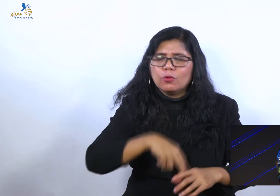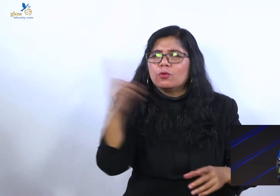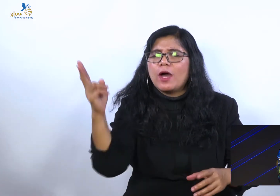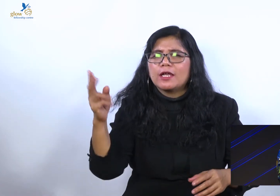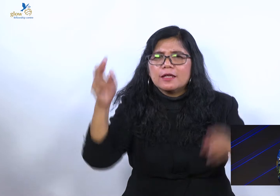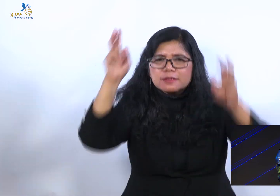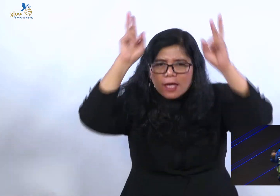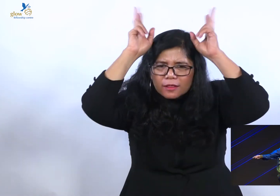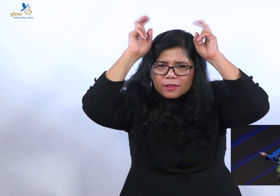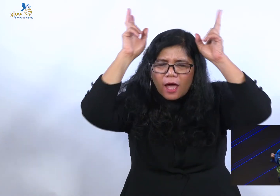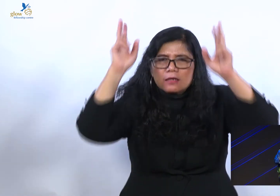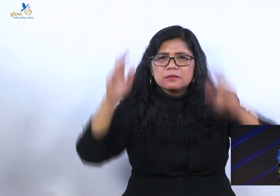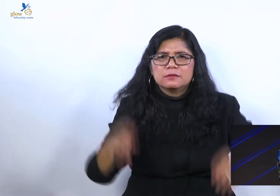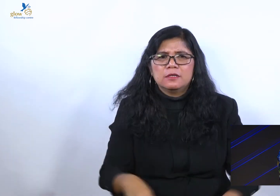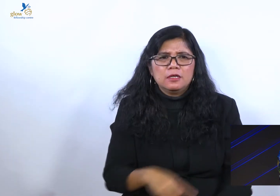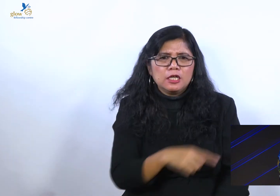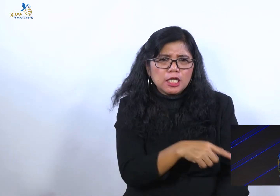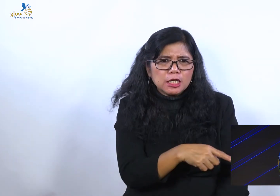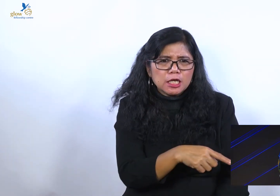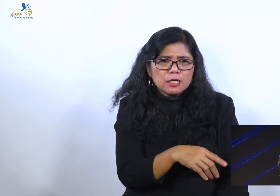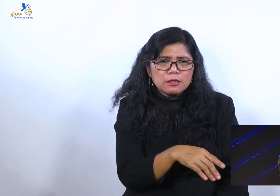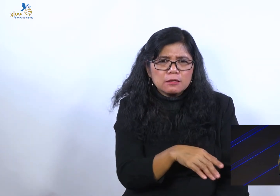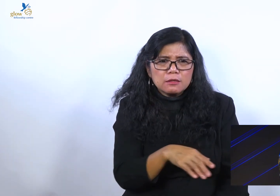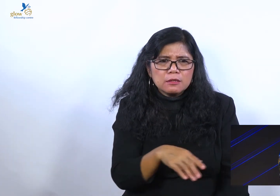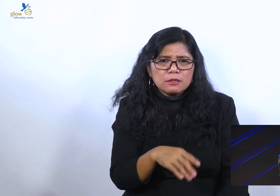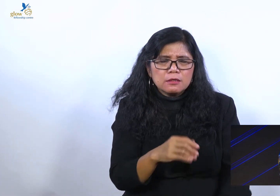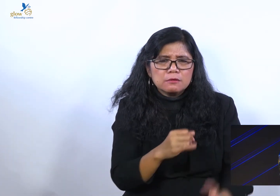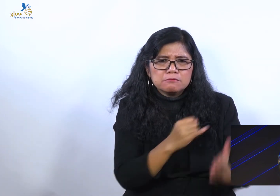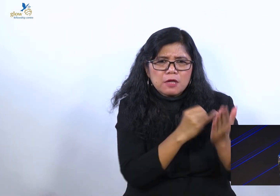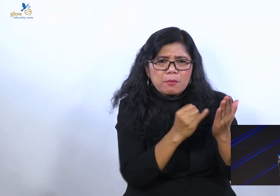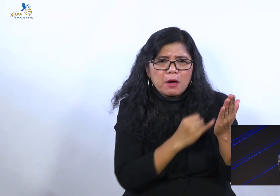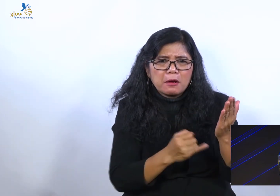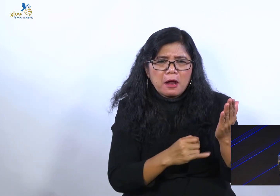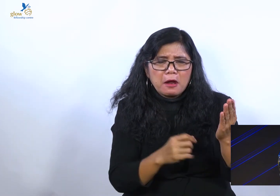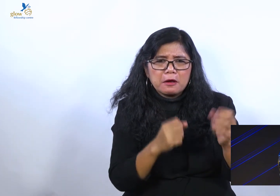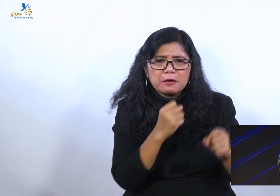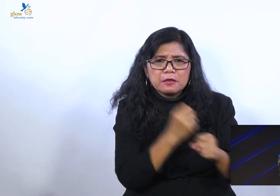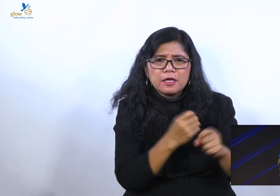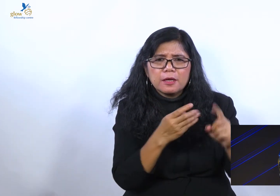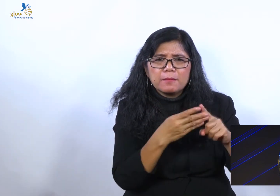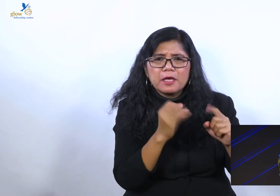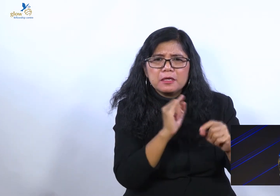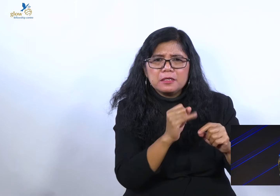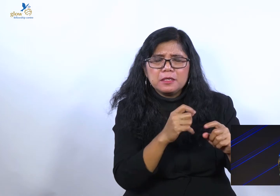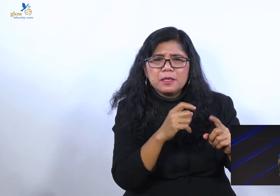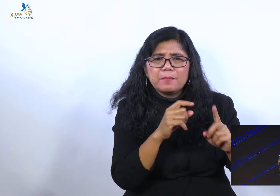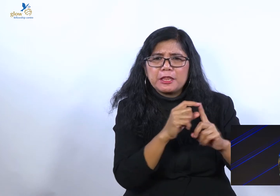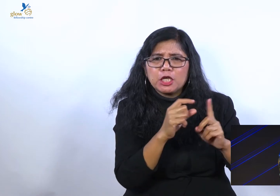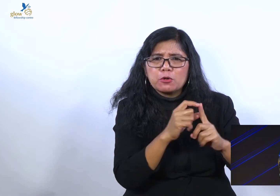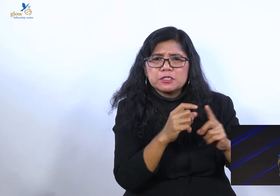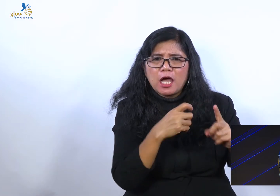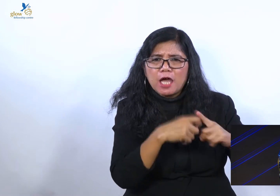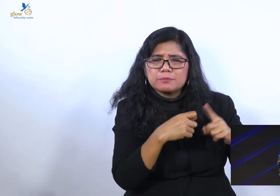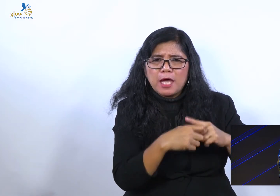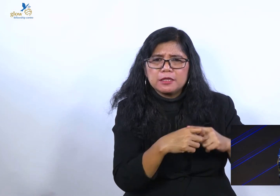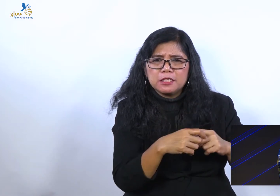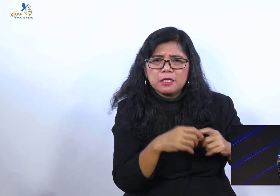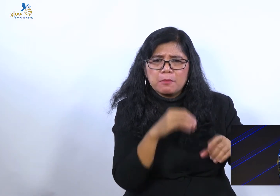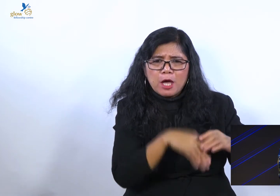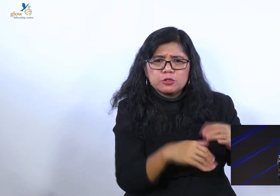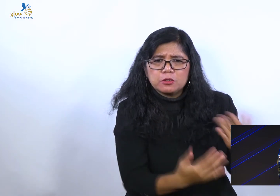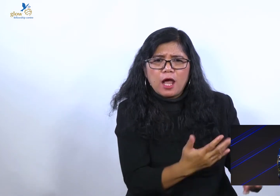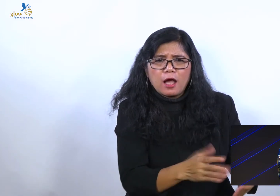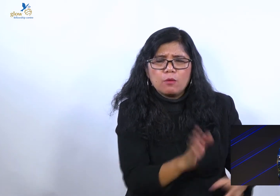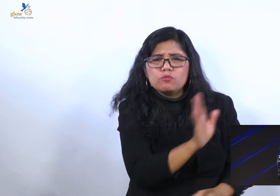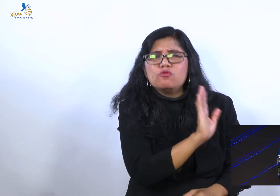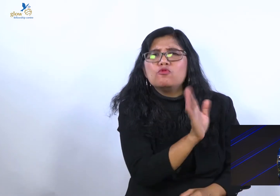Jadi kalau sudah bilang. Ini gambaran orang karismatik dan orang Pantai Kosta. Sebuah mati masuk neraka. Itu adalah kebodohan.